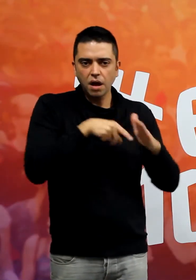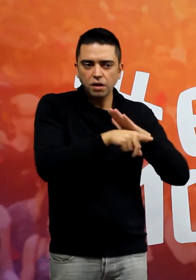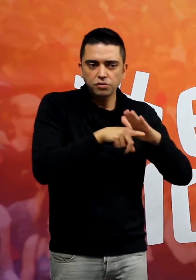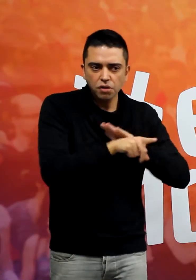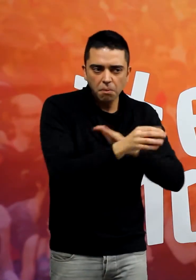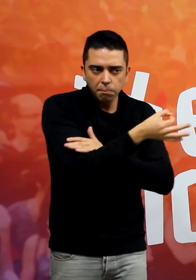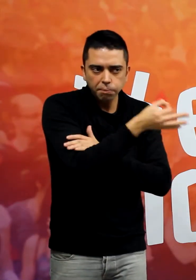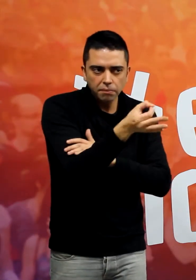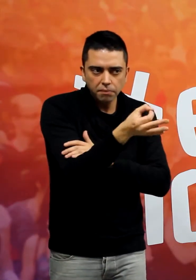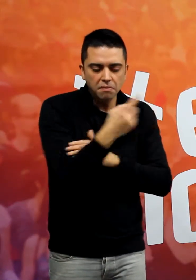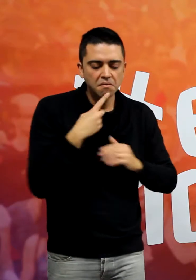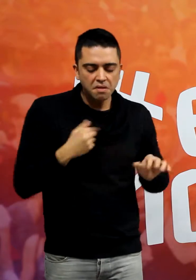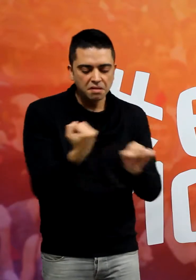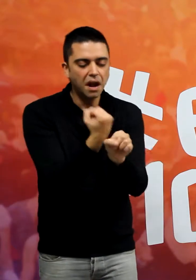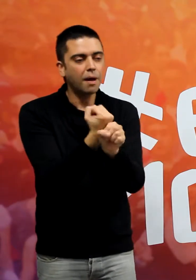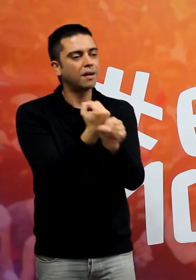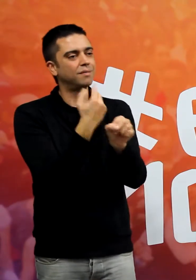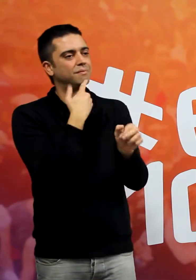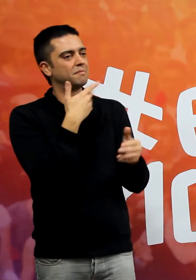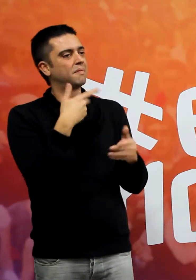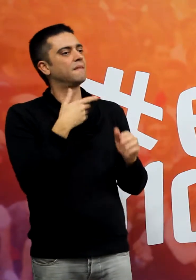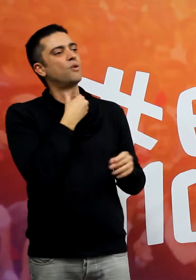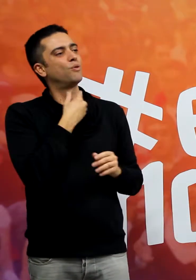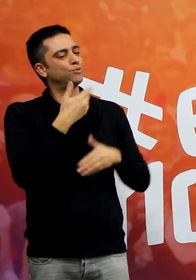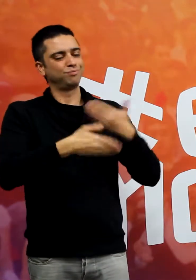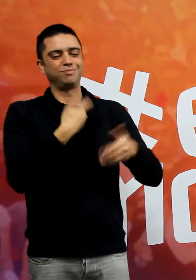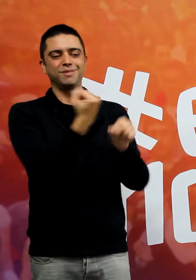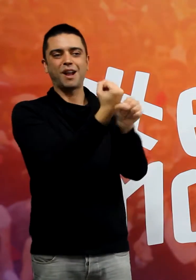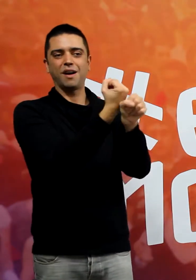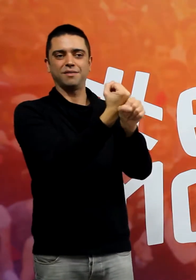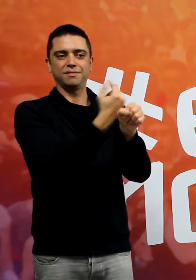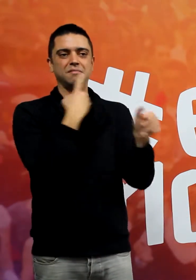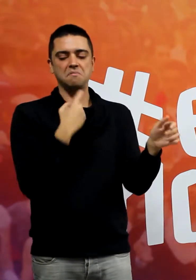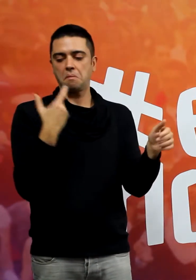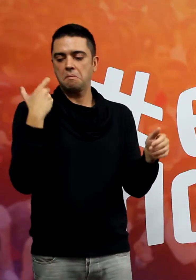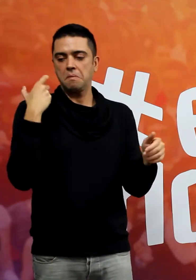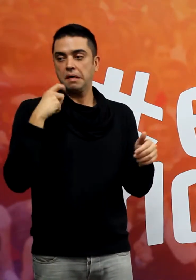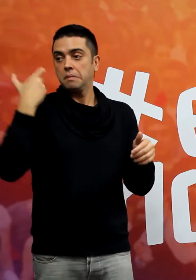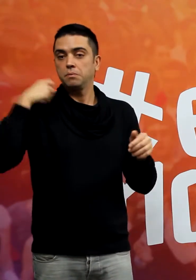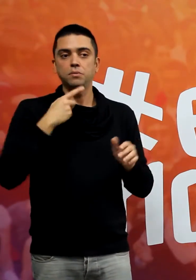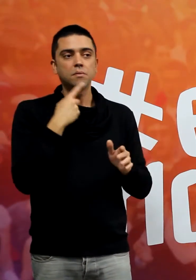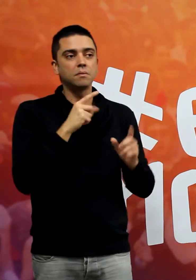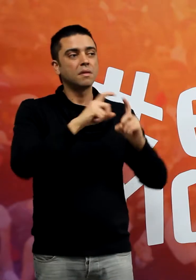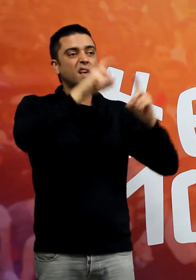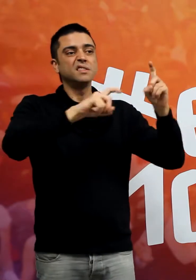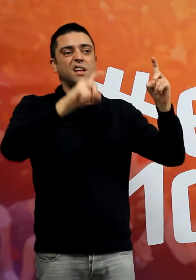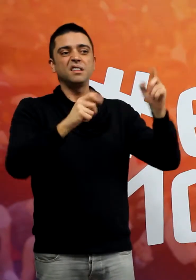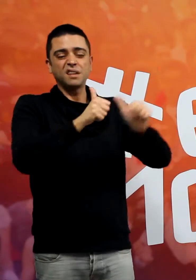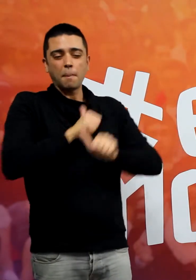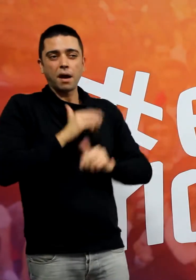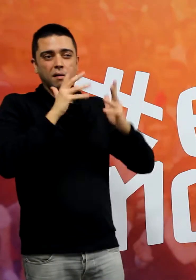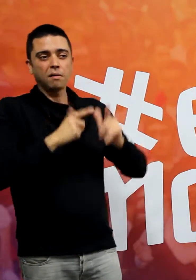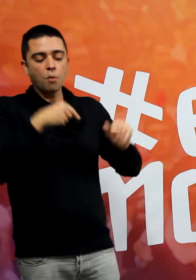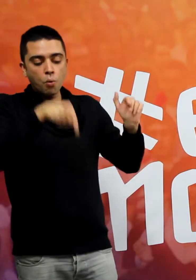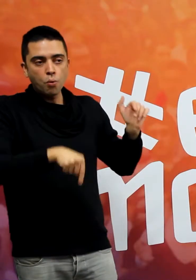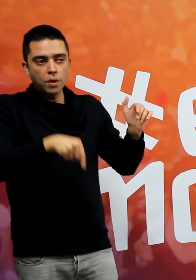Quan parlen de treball que els agrada molt parlar ahir va ixir ahir o després ahir va ixir la estadística del Paró bueno avui